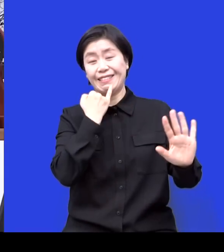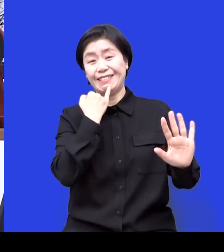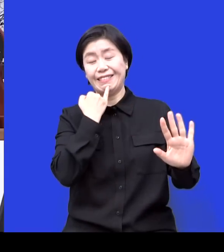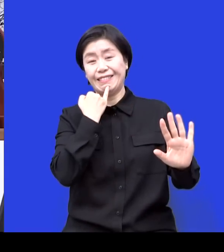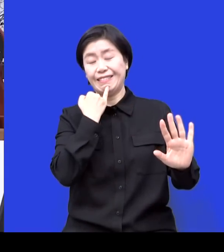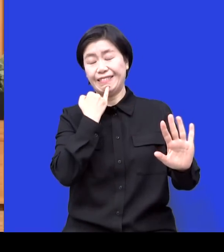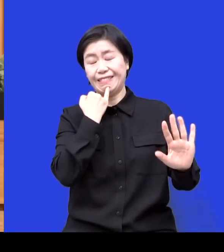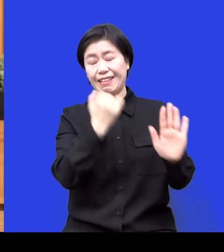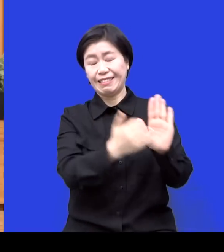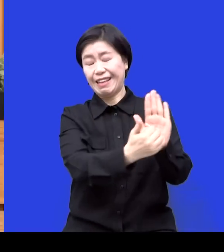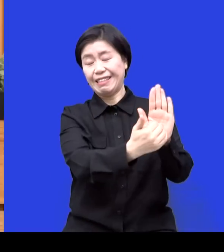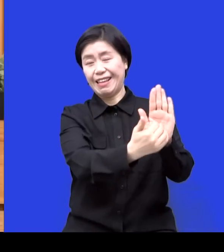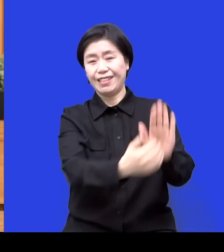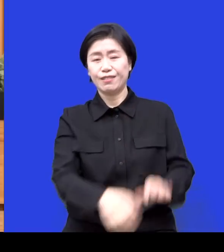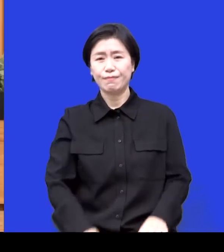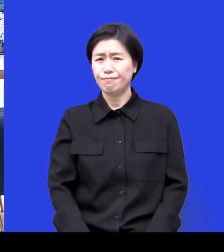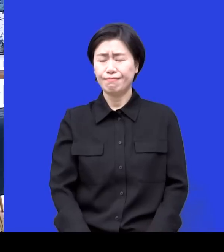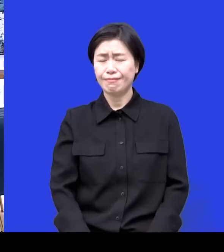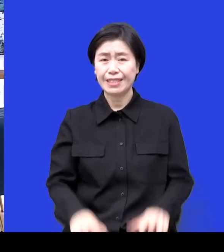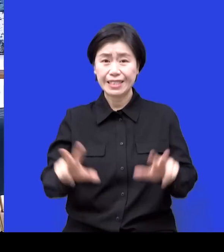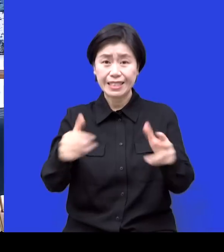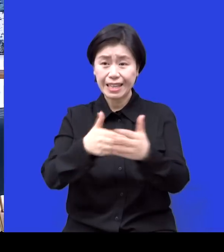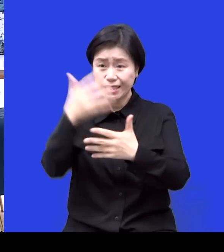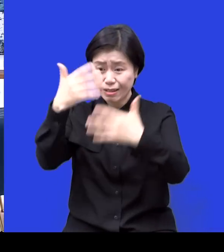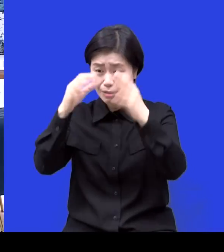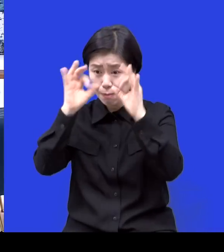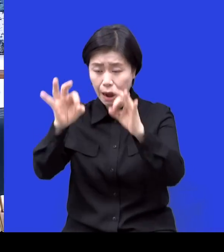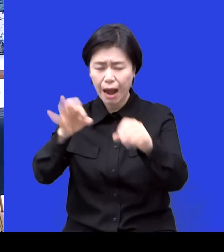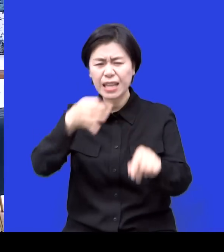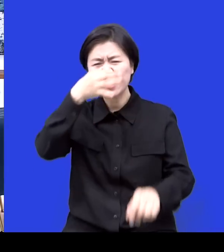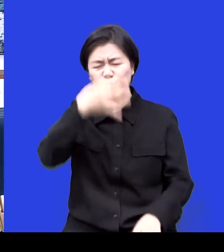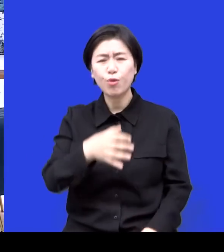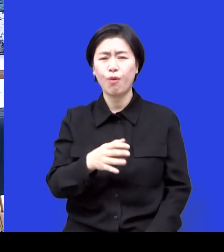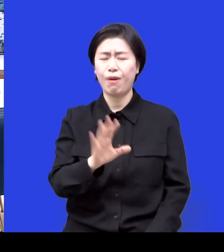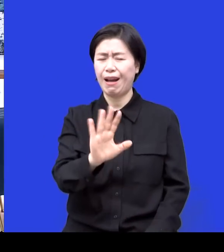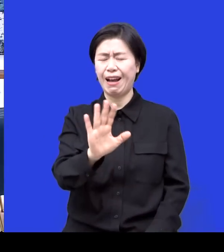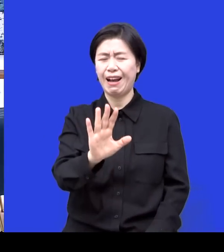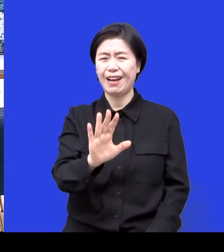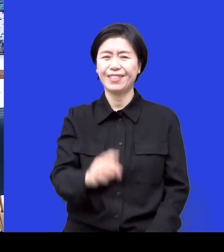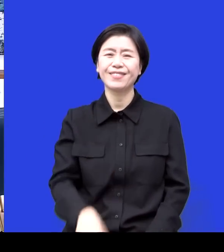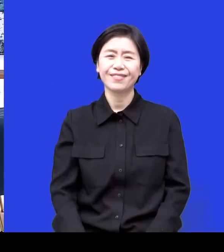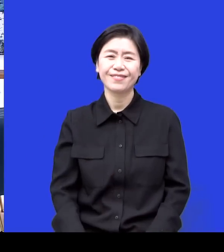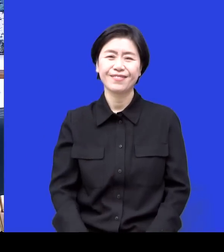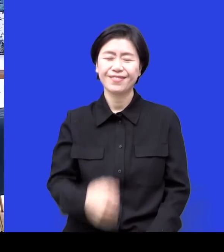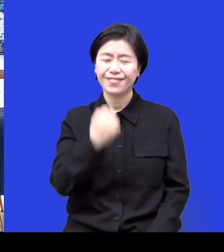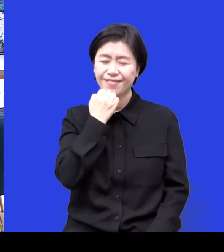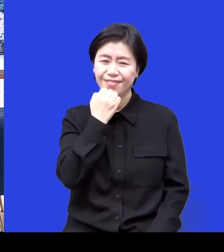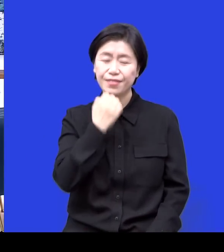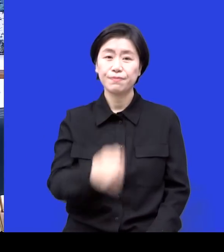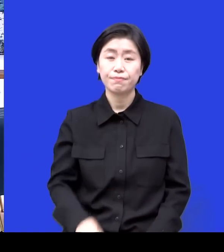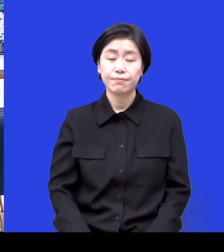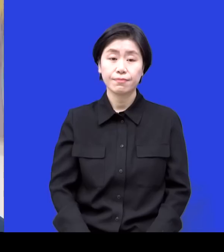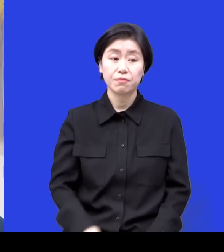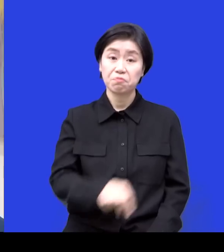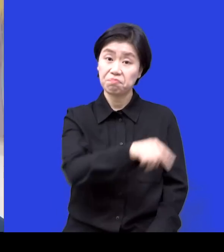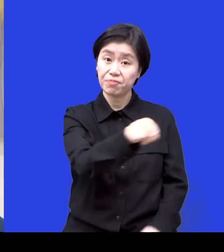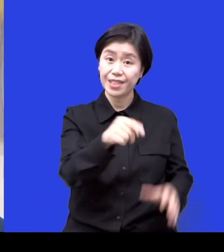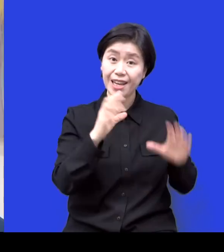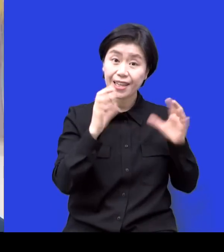버절버절버절버절버절버절버절버 충분히 봤어요 하하하하 아이들이 생각보다 많이 강해요 운동도 굉장히 잘하고 어디에 이제 아이들